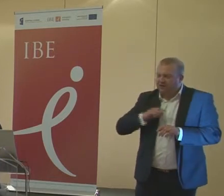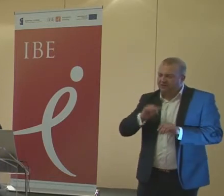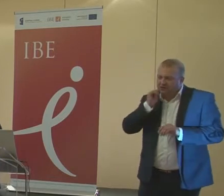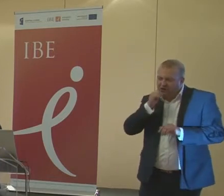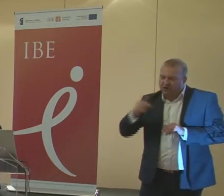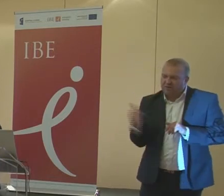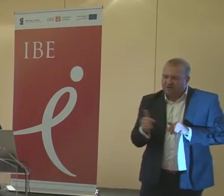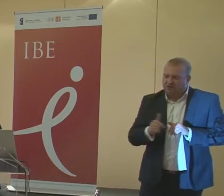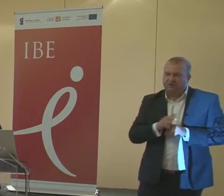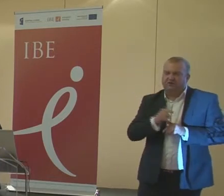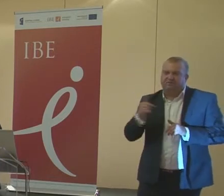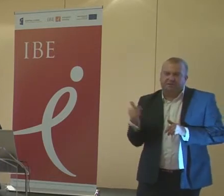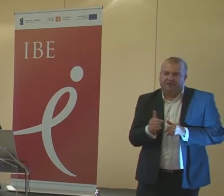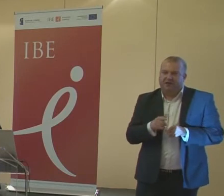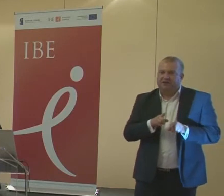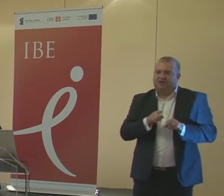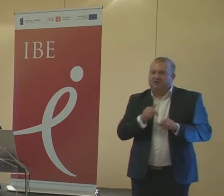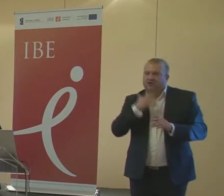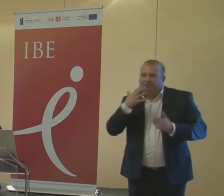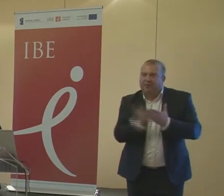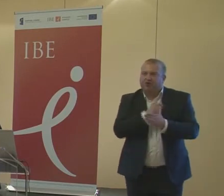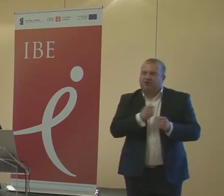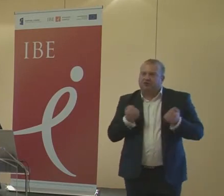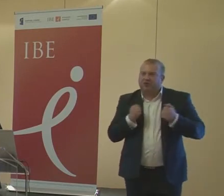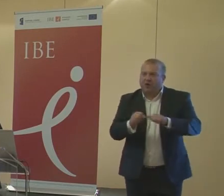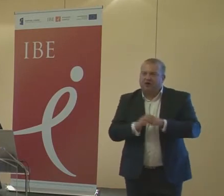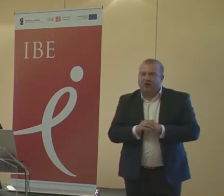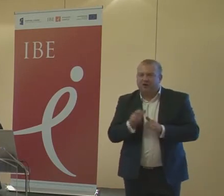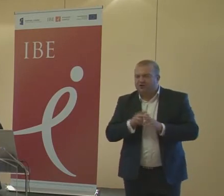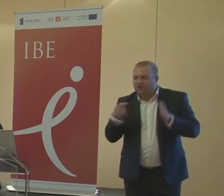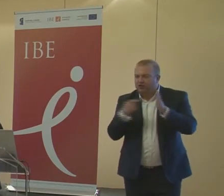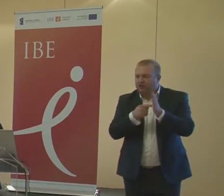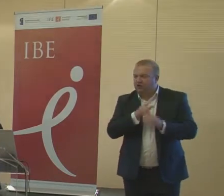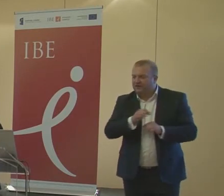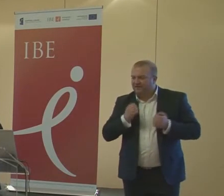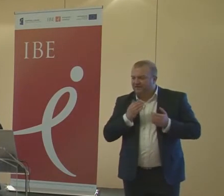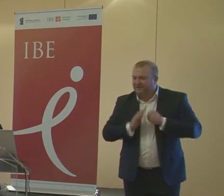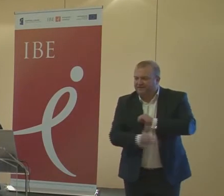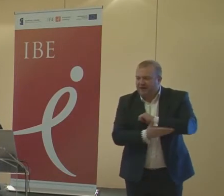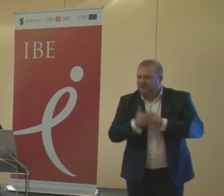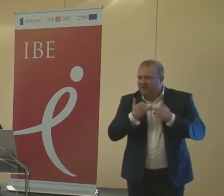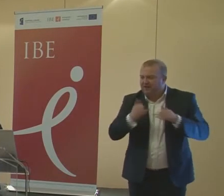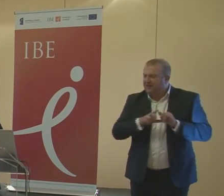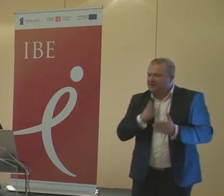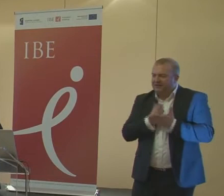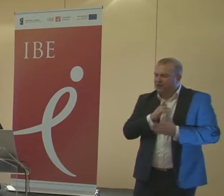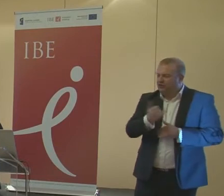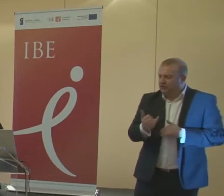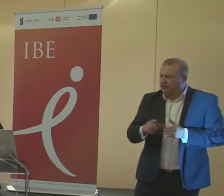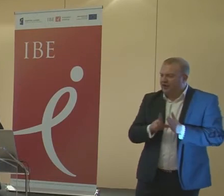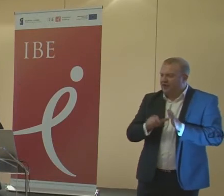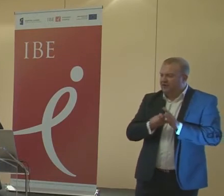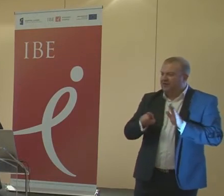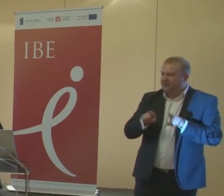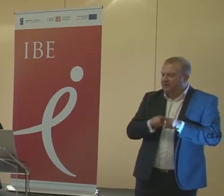obowiązków powinien właśnie również podjąć pewne działania dotyczące wsparcia, wsparcia innych, nie tylko dzieci, ale i też